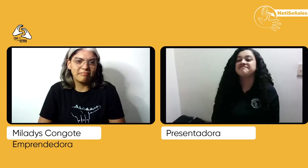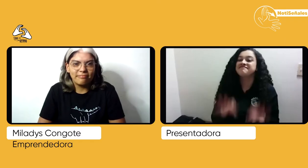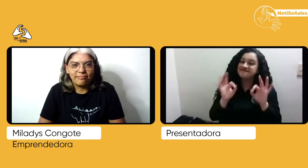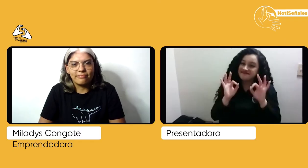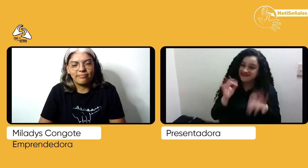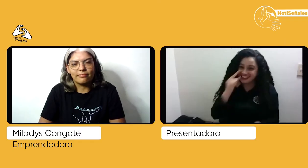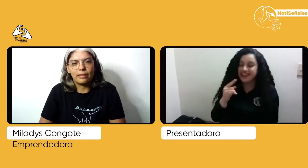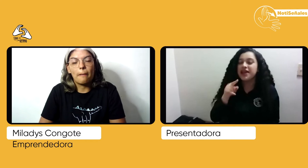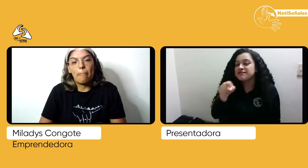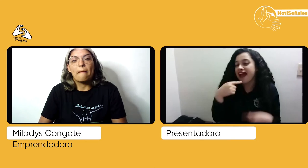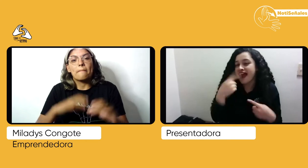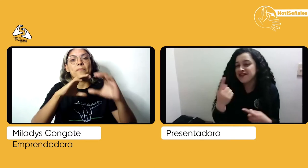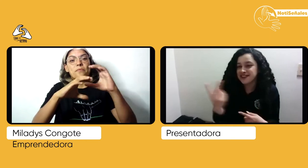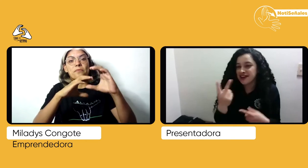¡Qué bien! ¿Algo más que quieras decir?